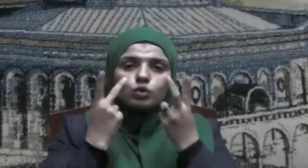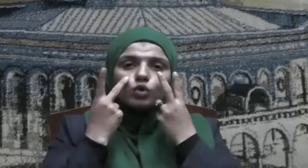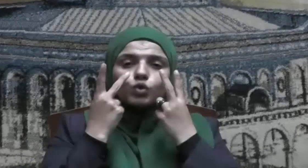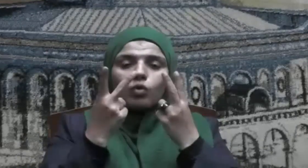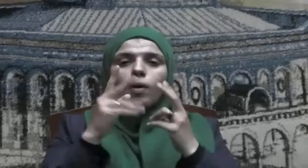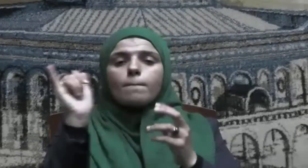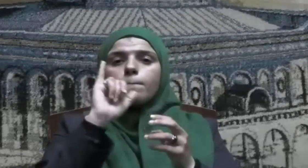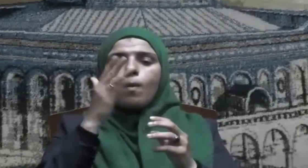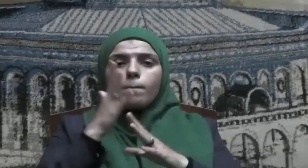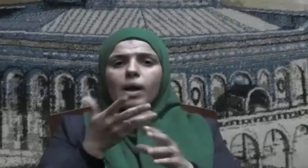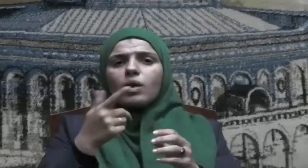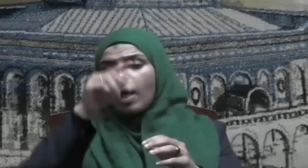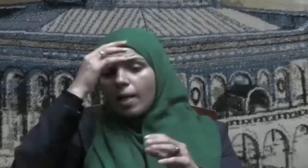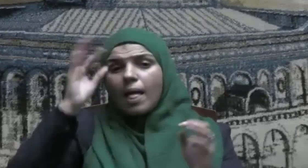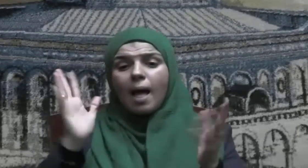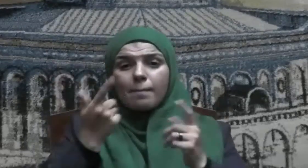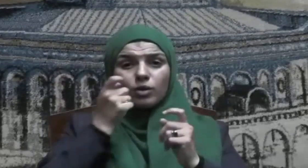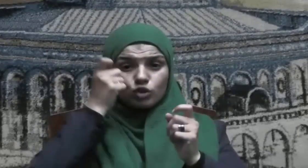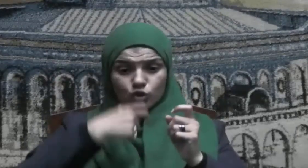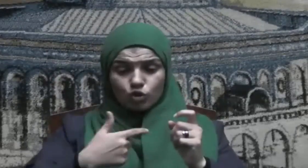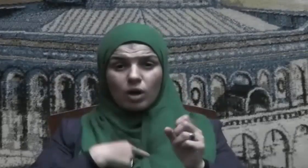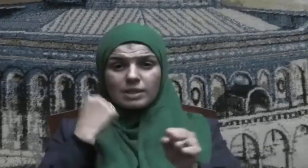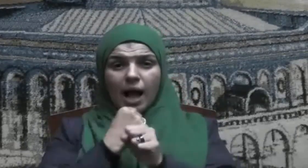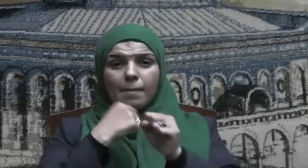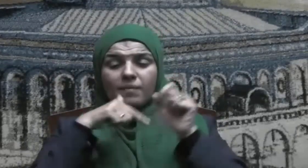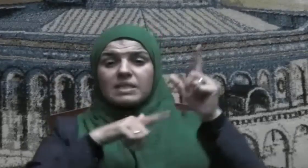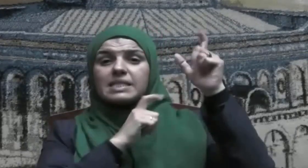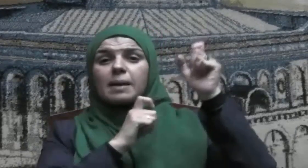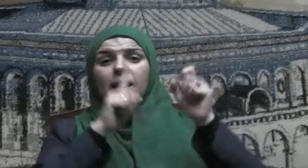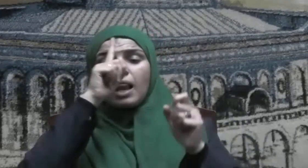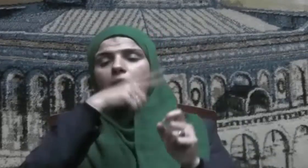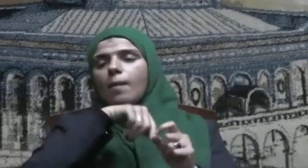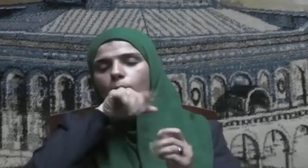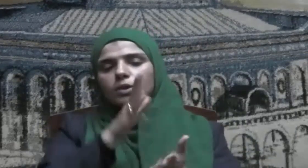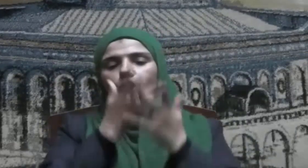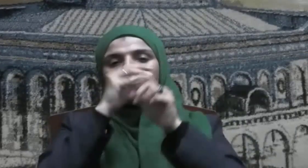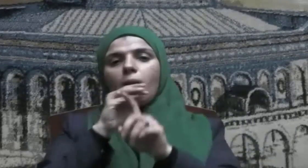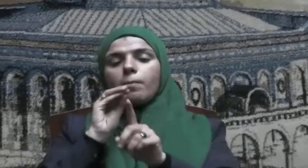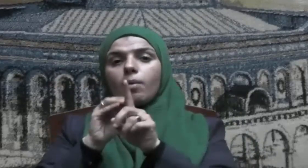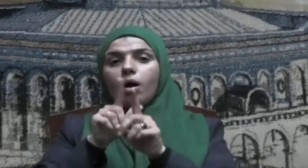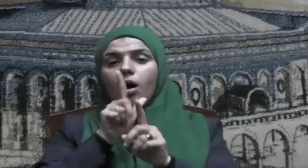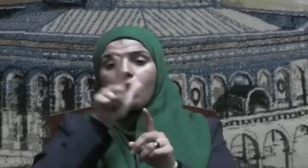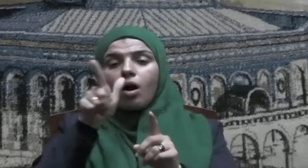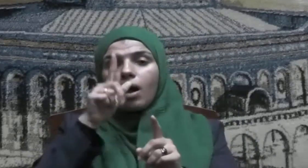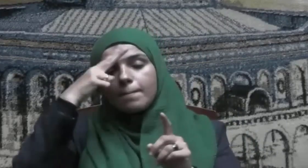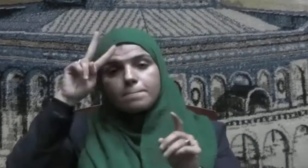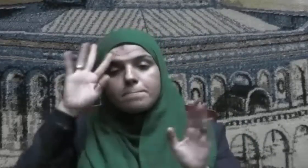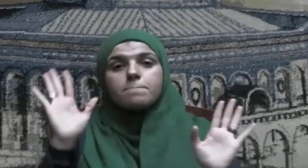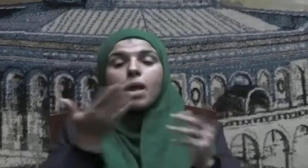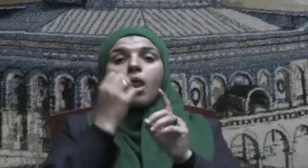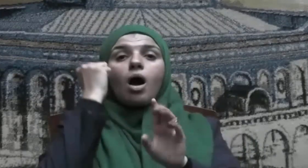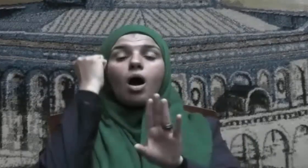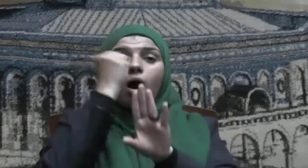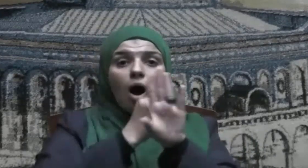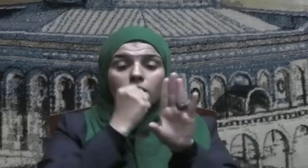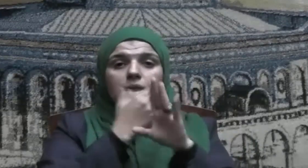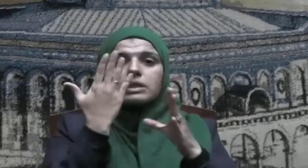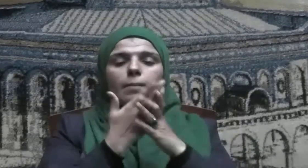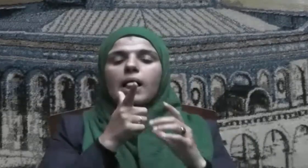فمن في سبيل الله قال صلى الله عليه وسلم من قاتل لتكون كلمة الله